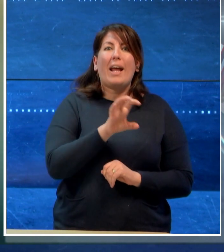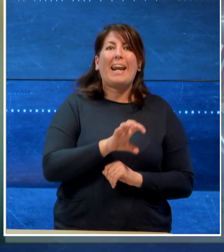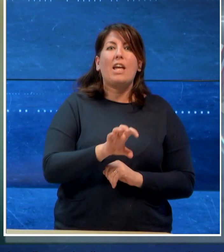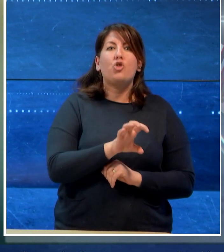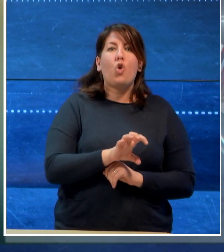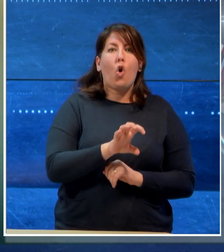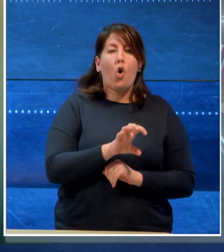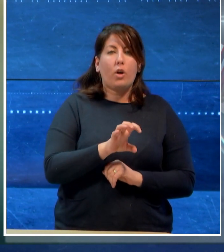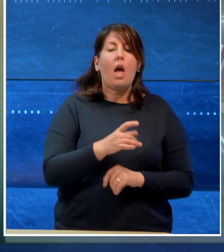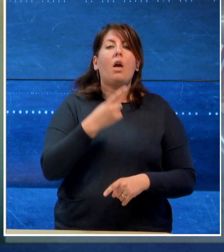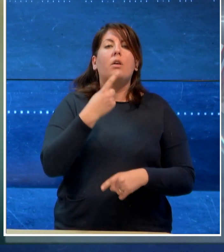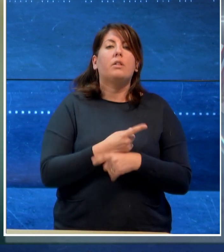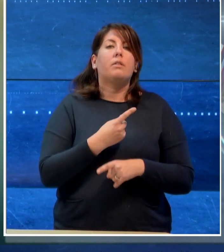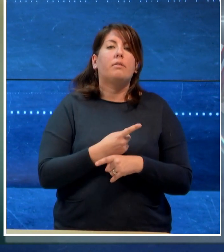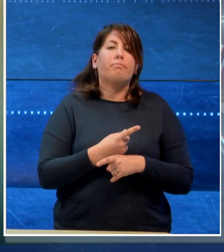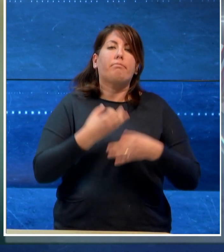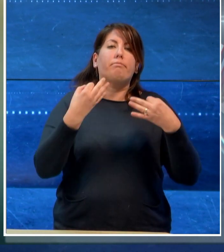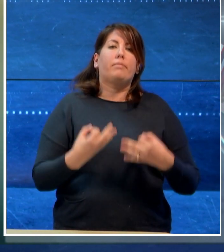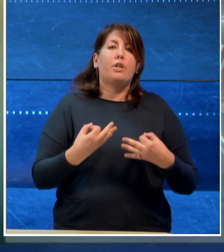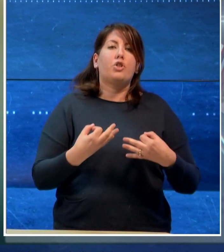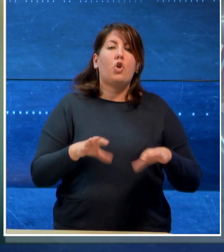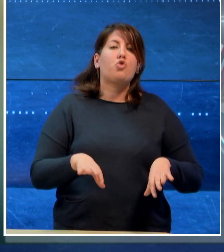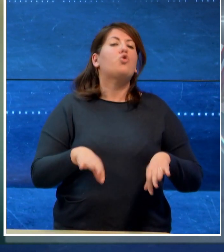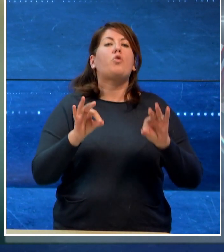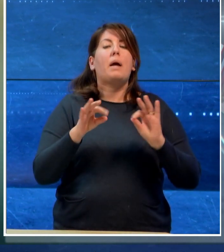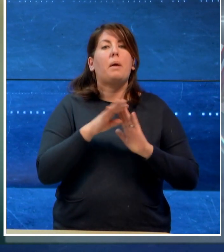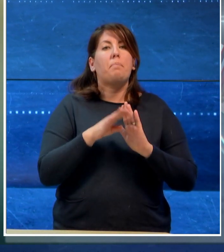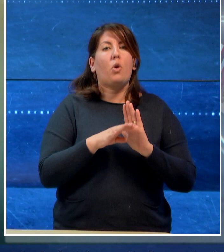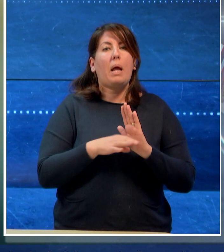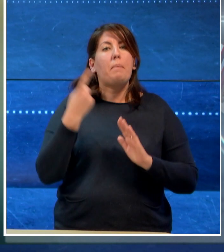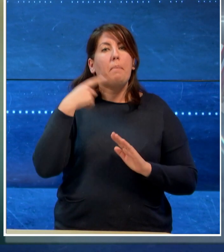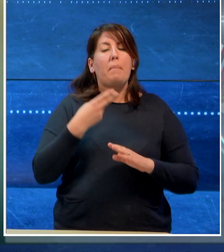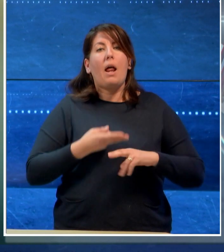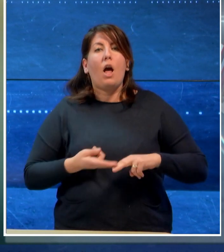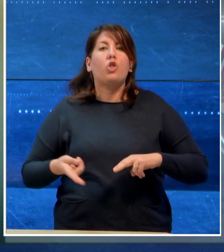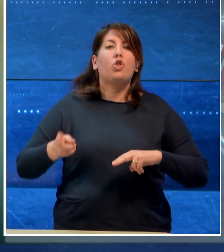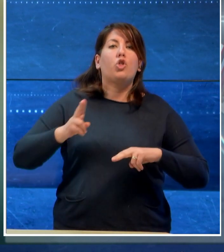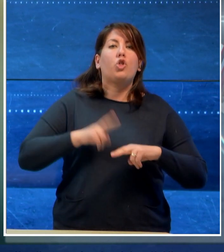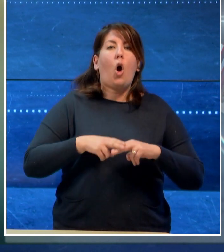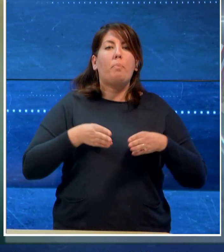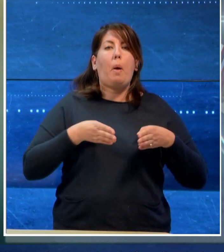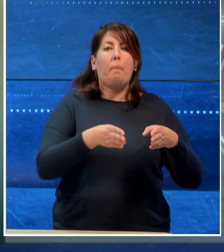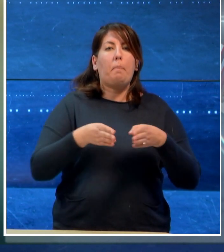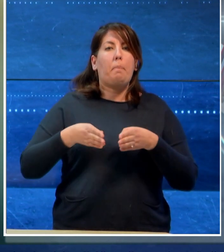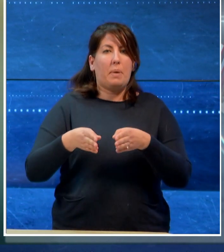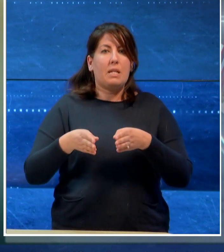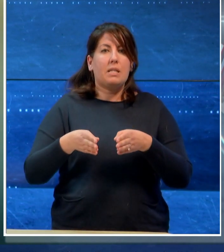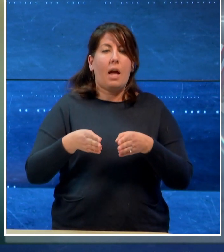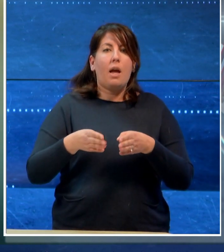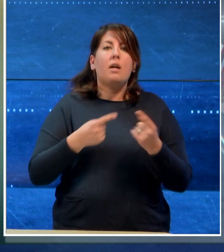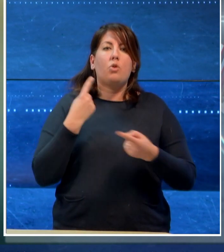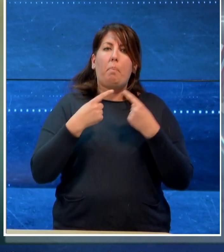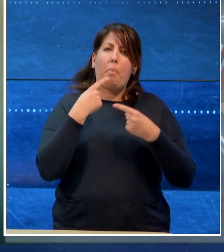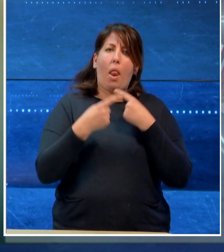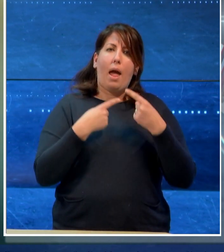sospendere l'accordo di programma per il raddoppio delle piste, che è stato oggetto di enormi polemiche.